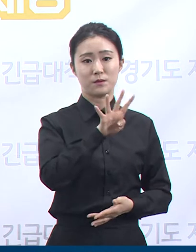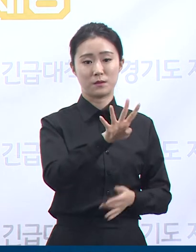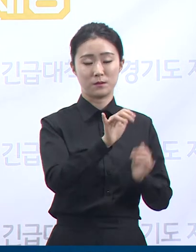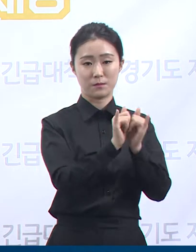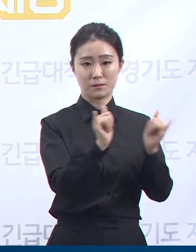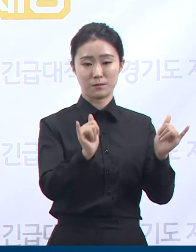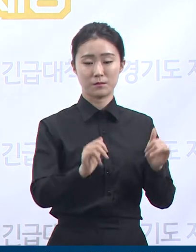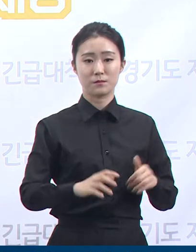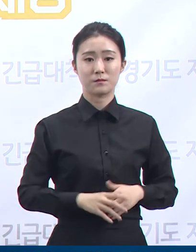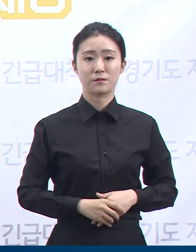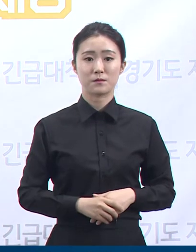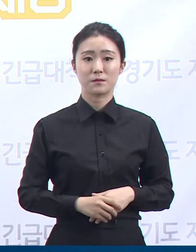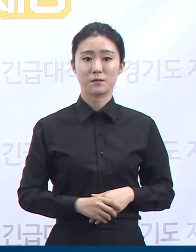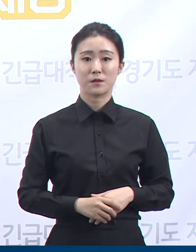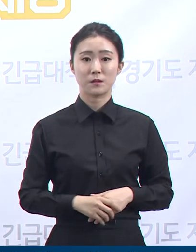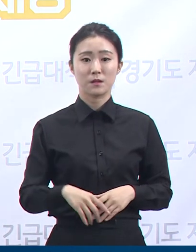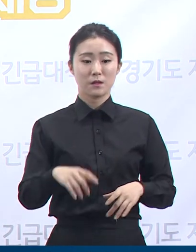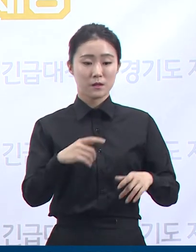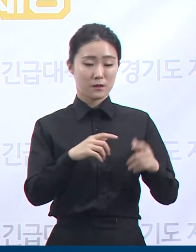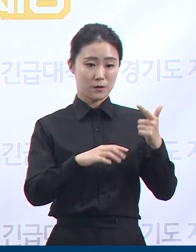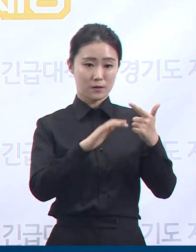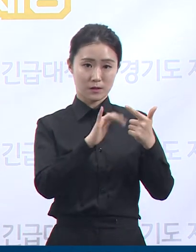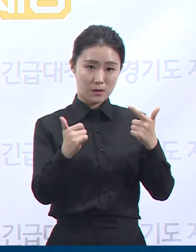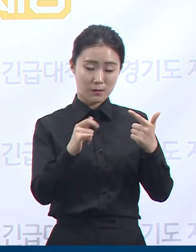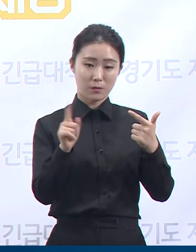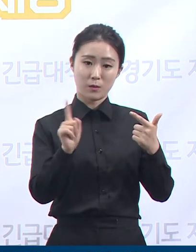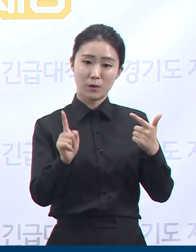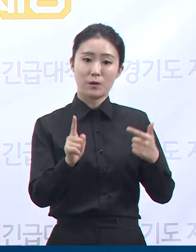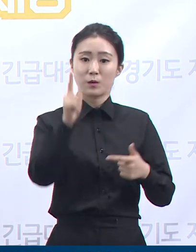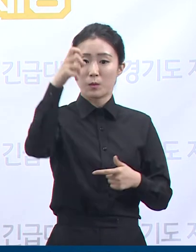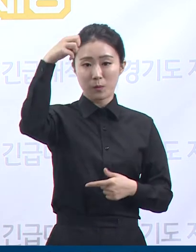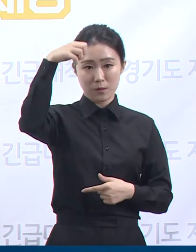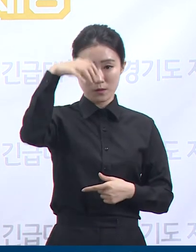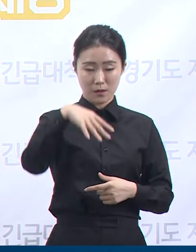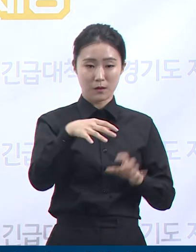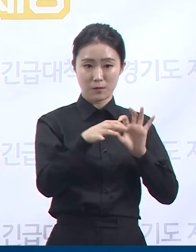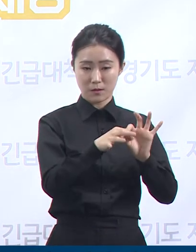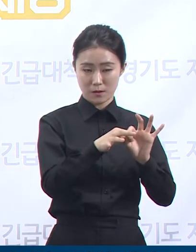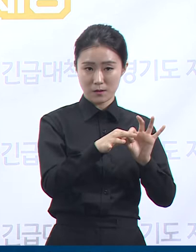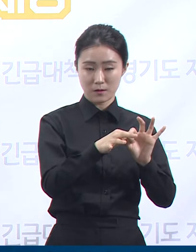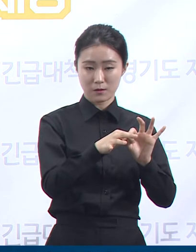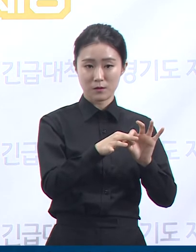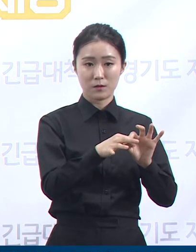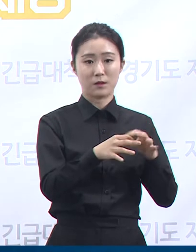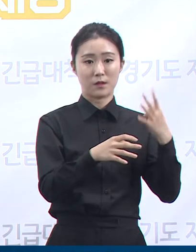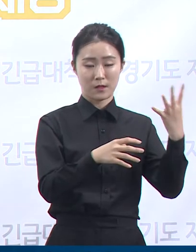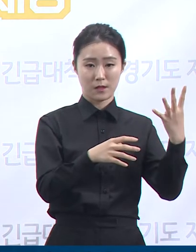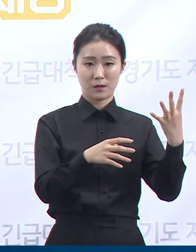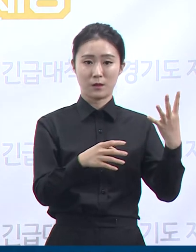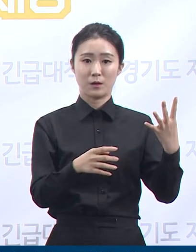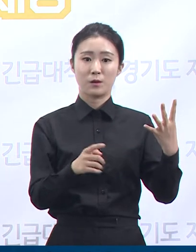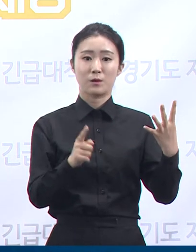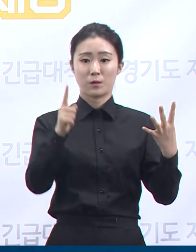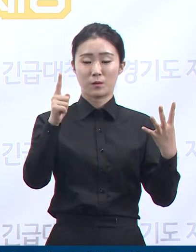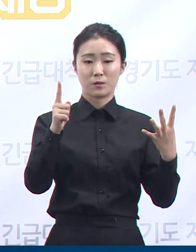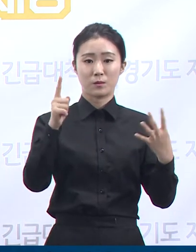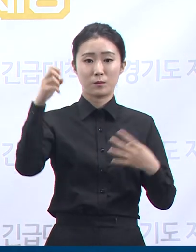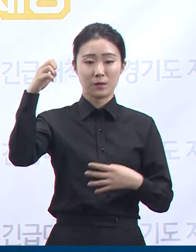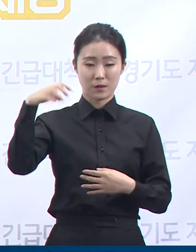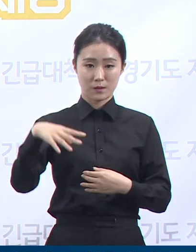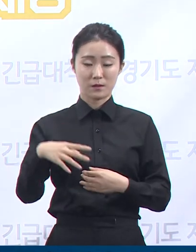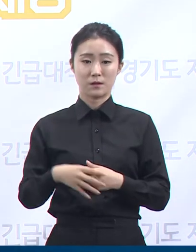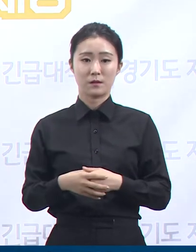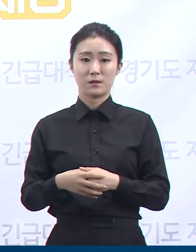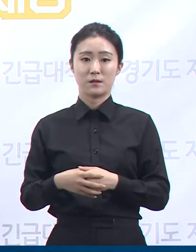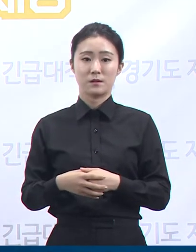6명은 고향 원당성당 관련이 4명, 군포 해피랑 힐링센터 관련이 2명으로 모두 기 확진자의